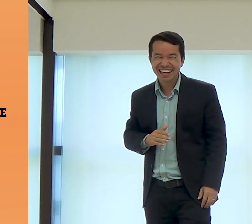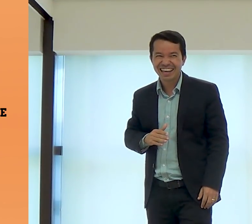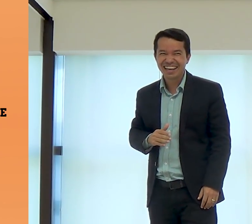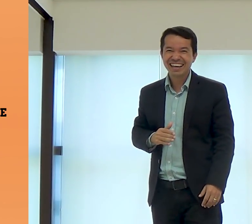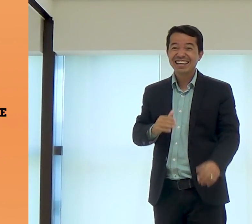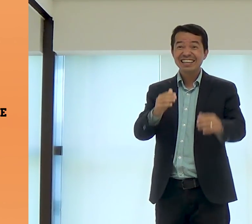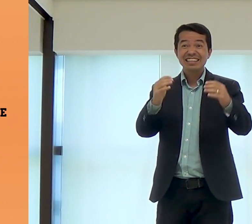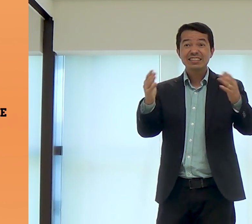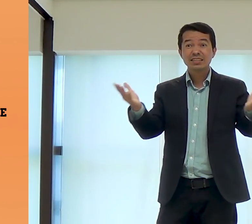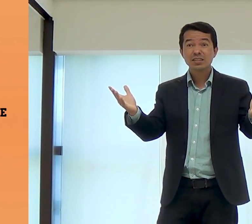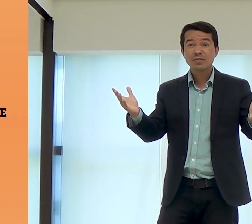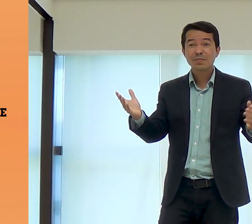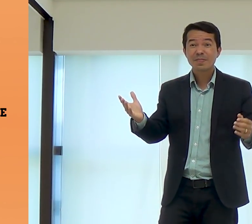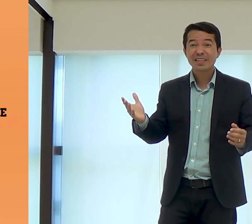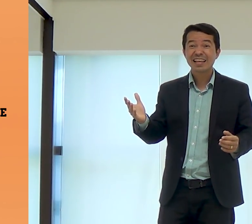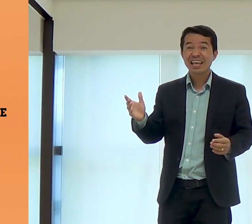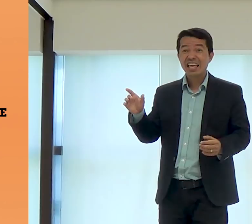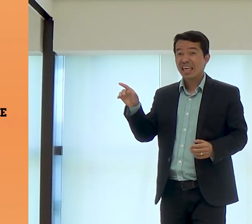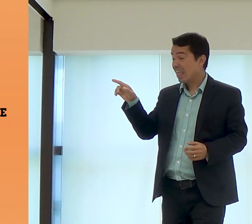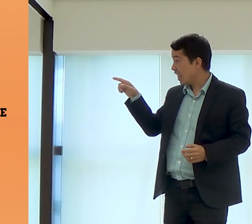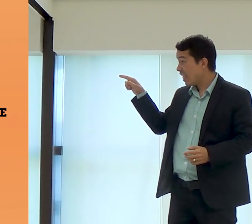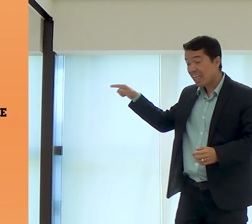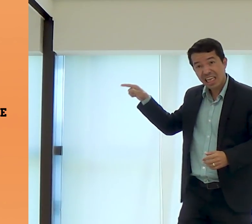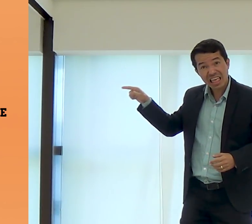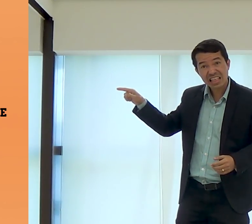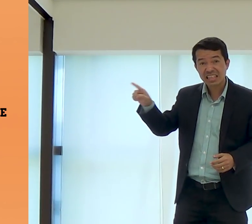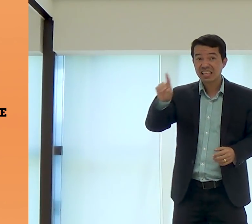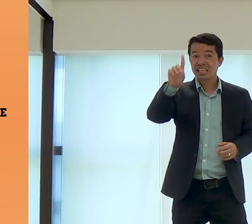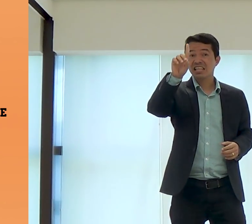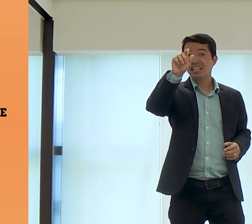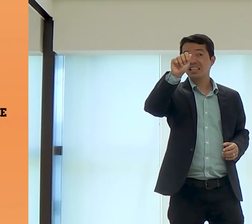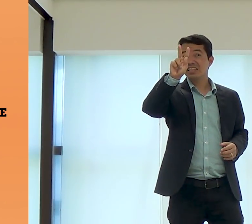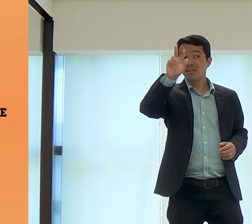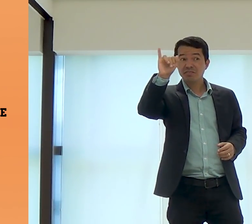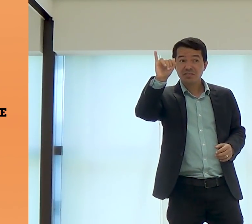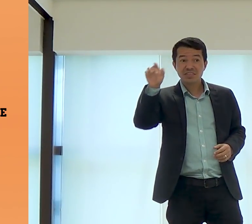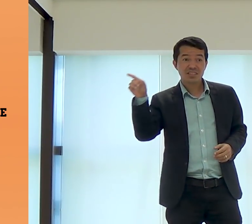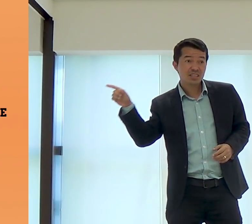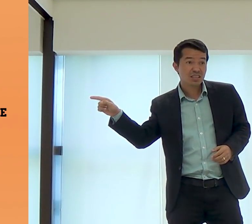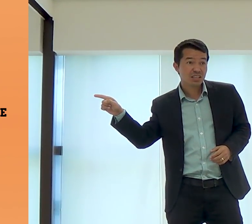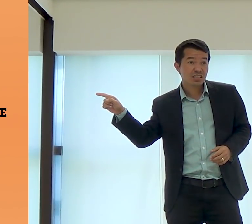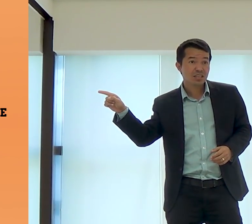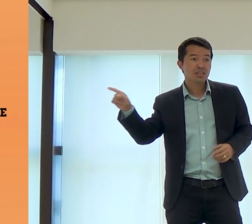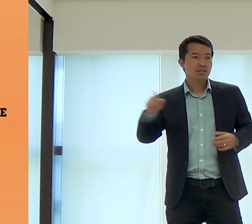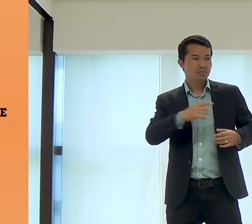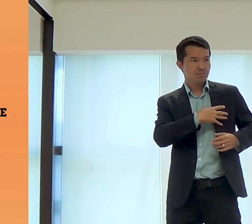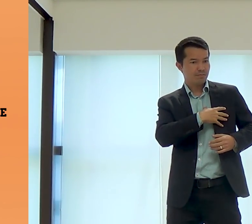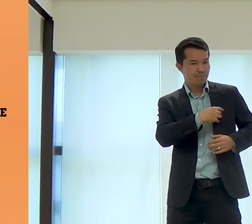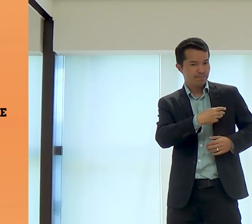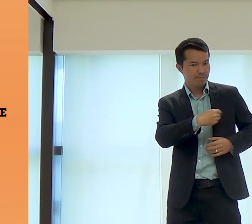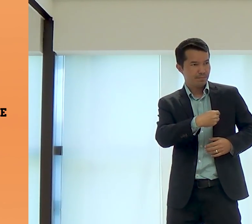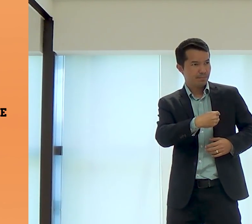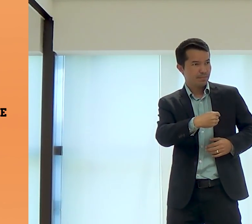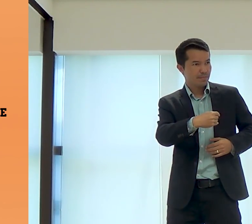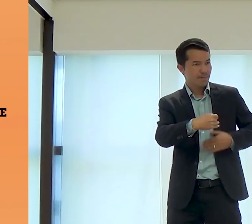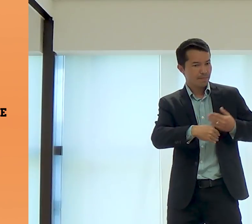curioso, muito legal. Então, José era da descendência de Davi.